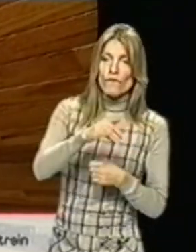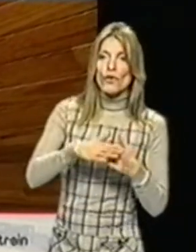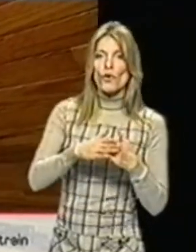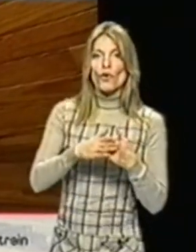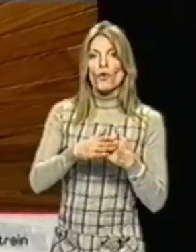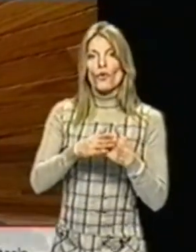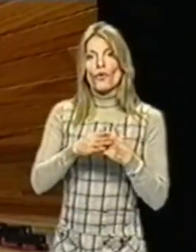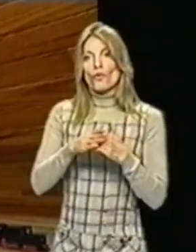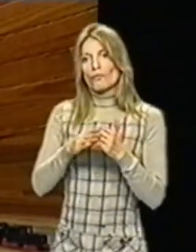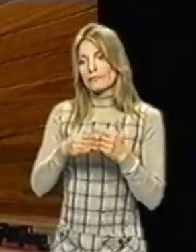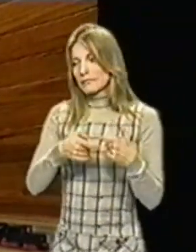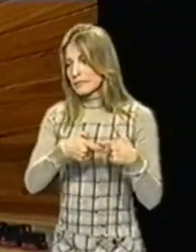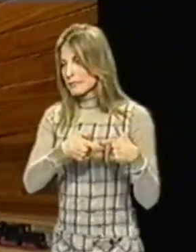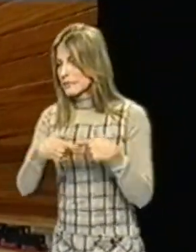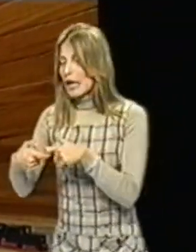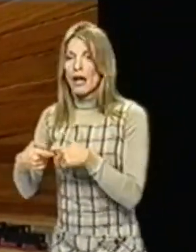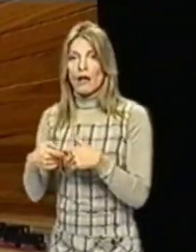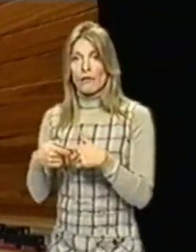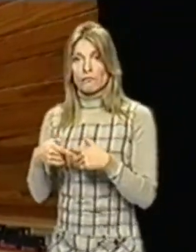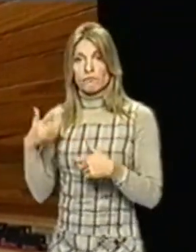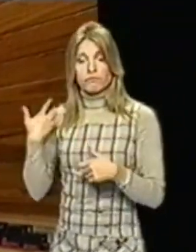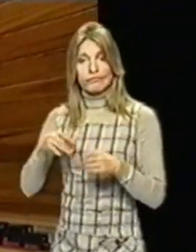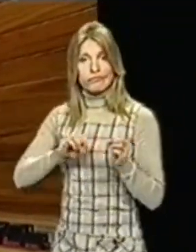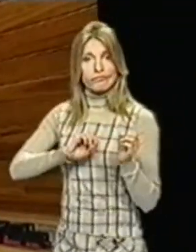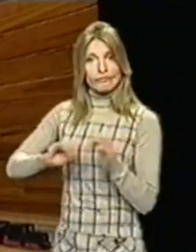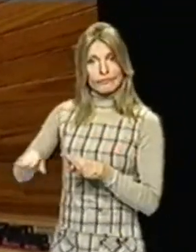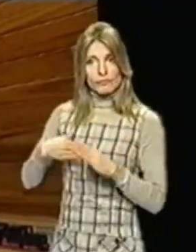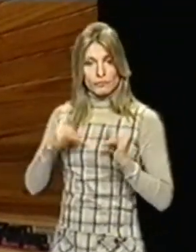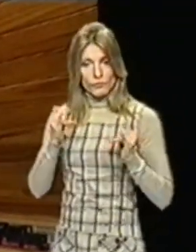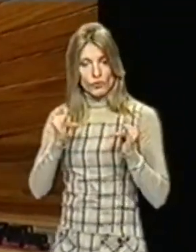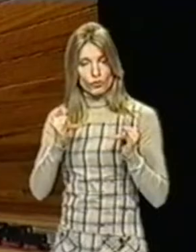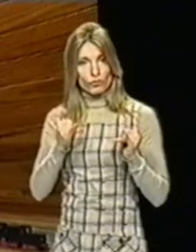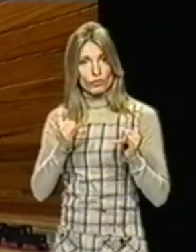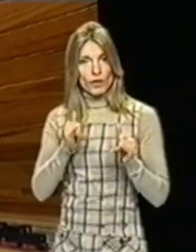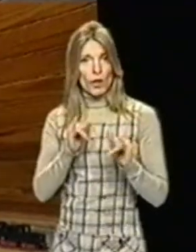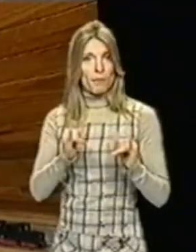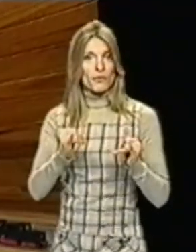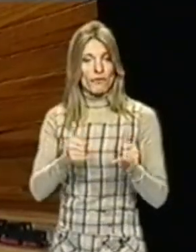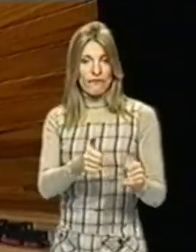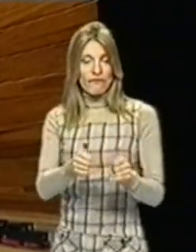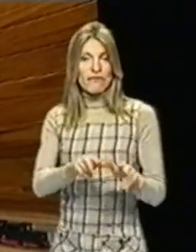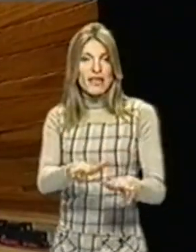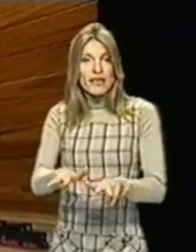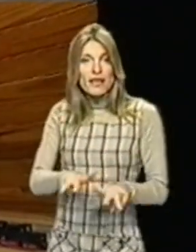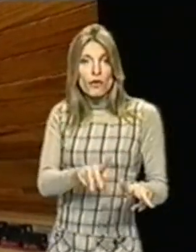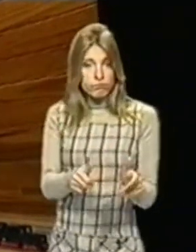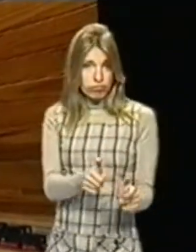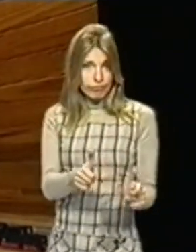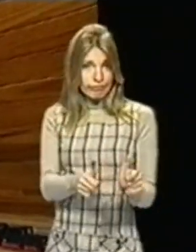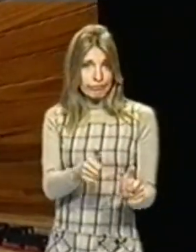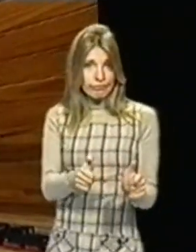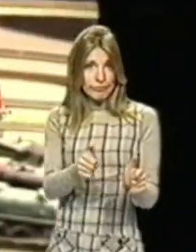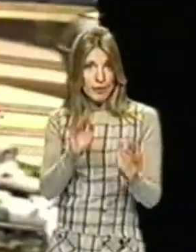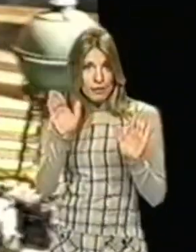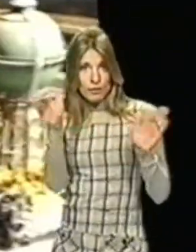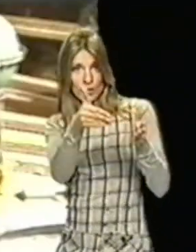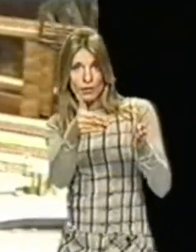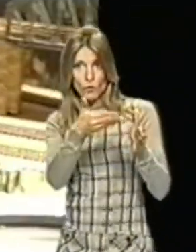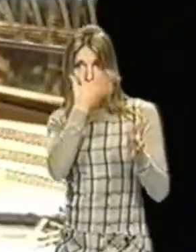de jouer à faire des circuits ils jouent avec le simulateur soit ils disent ça ferait pas du tort mais si ça fait du tort quoi. Marklin est